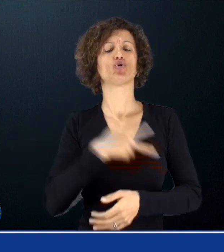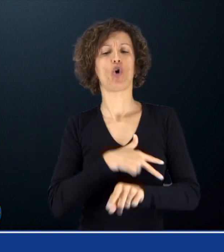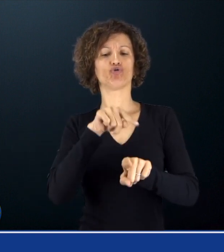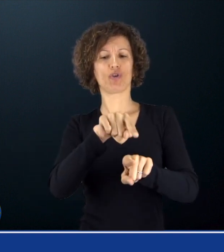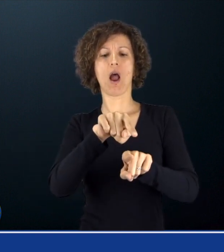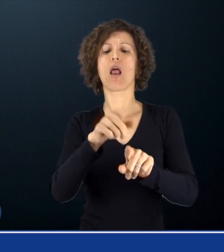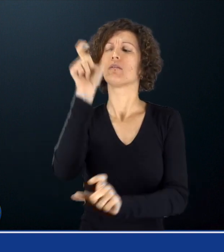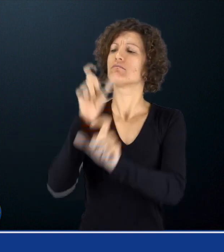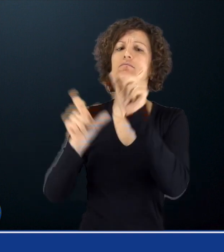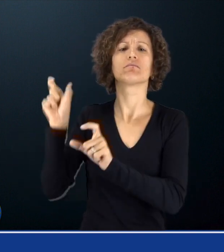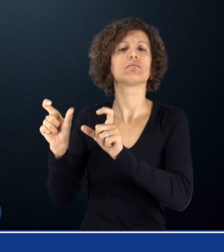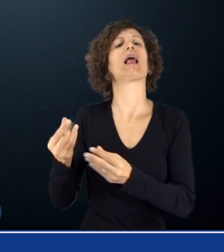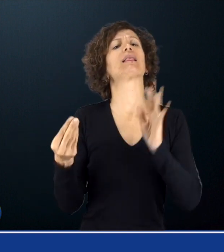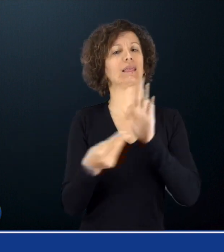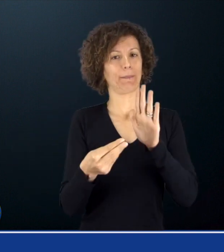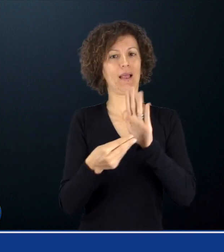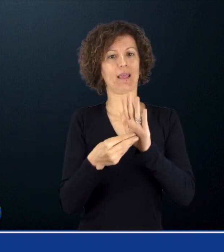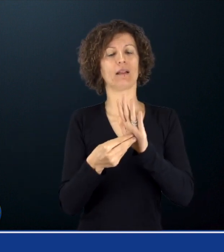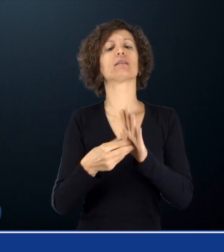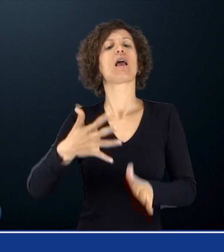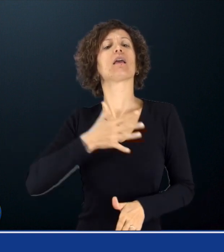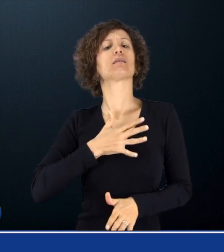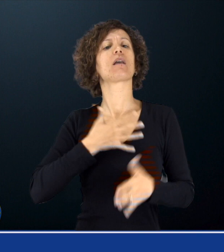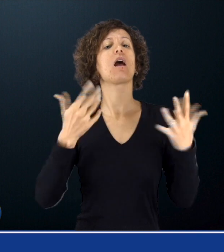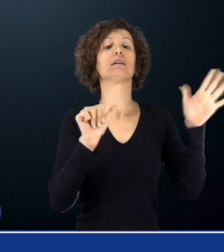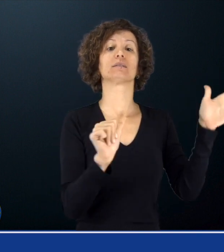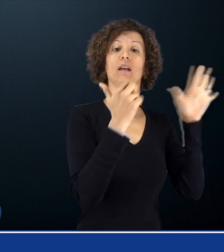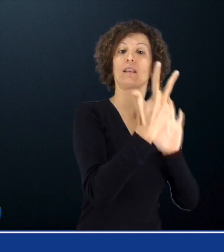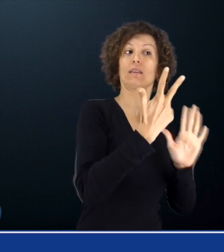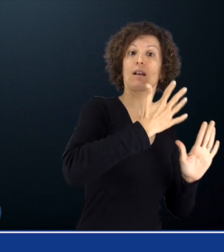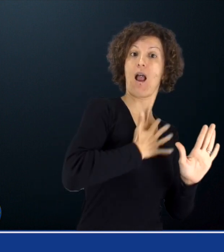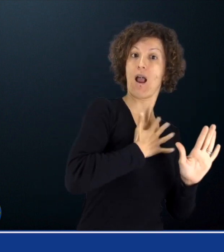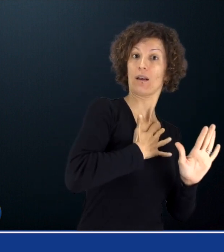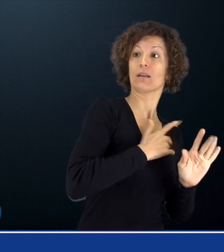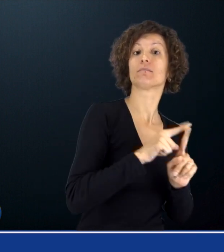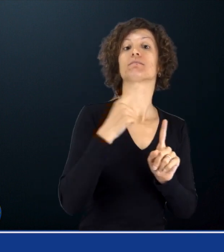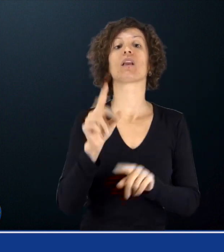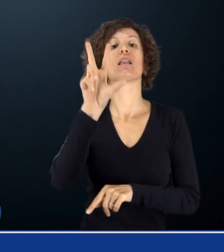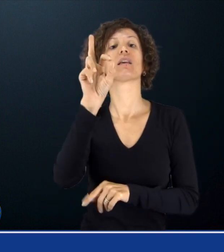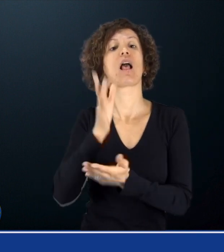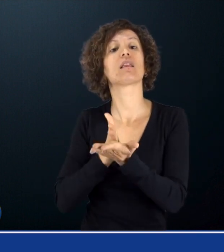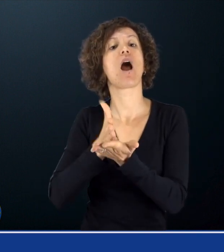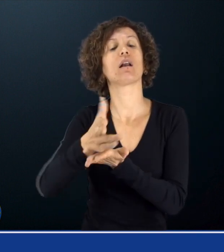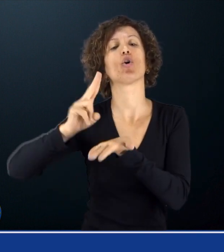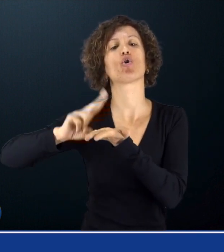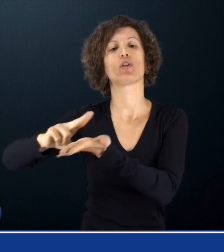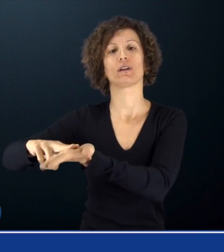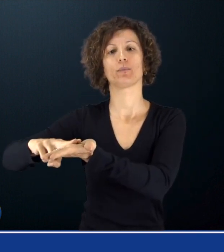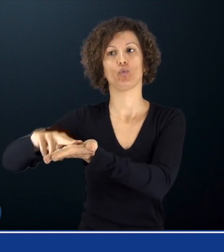Pertanto, per il 2022, possono fare domanda ed accedere all'Ape Sociale i dipendenti, con 63 anni di età